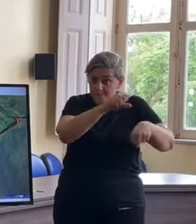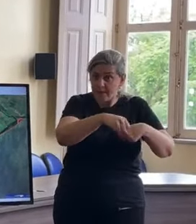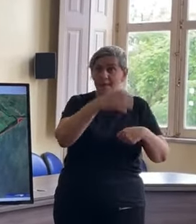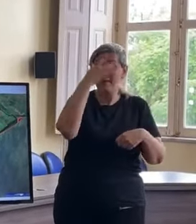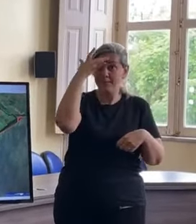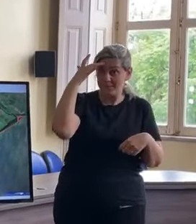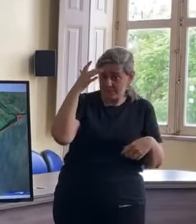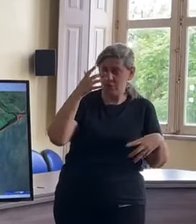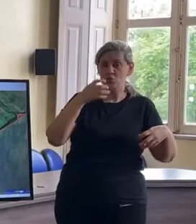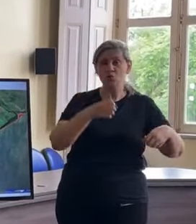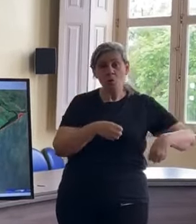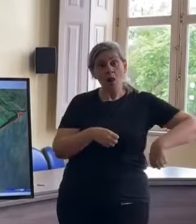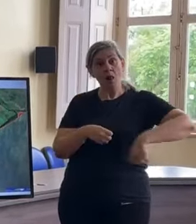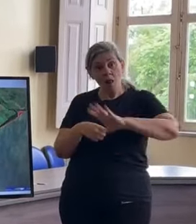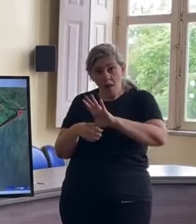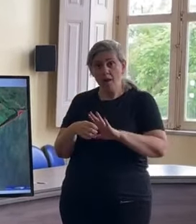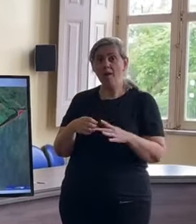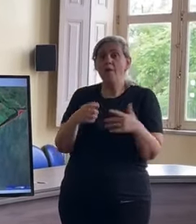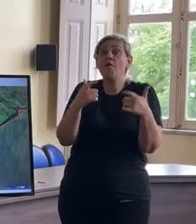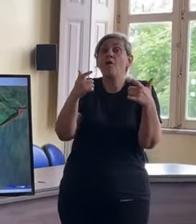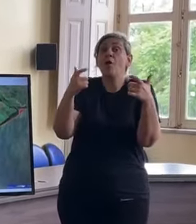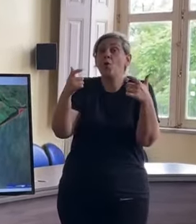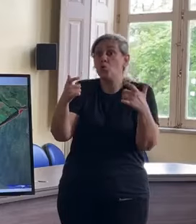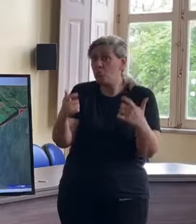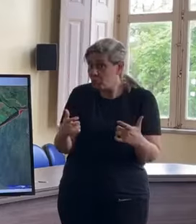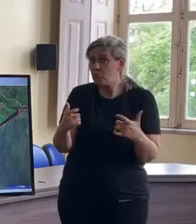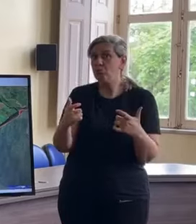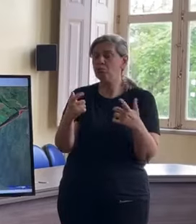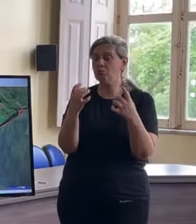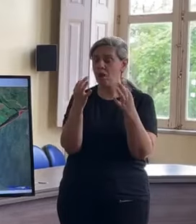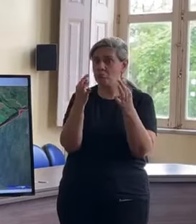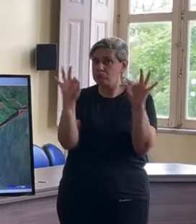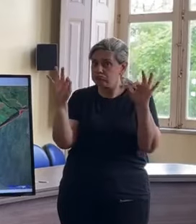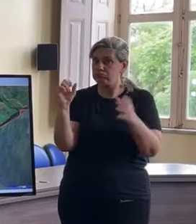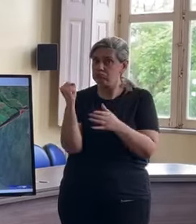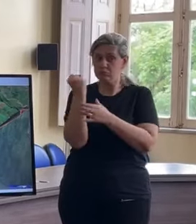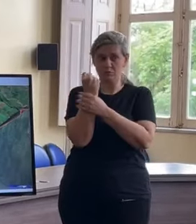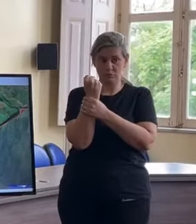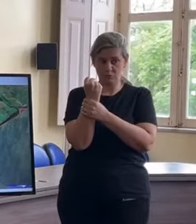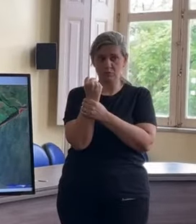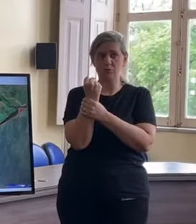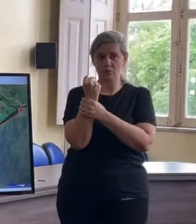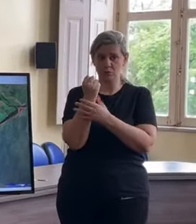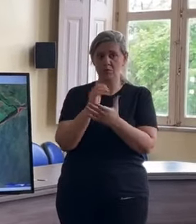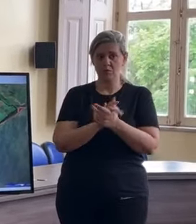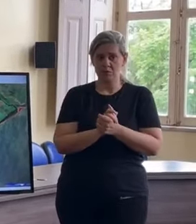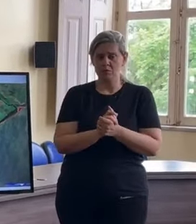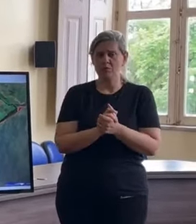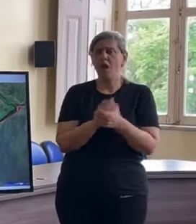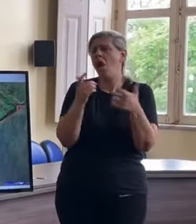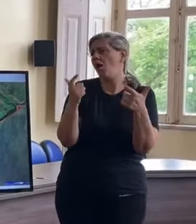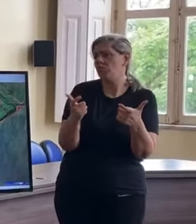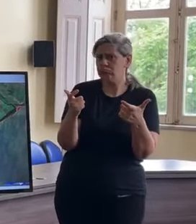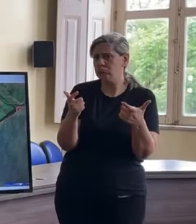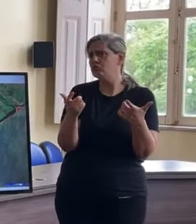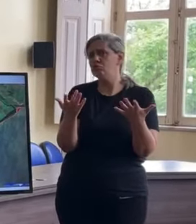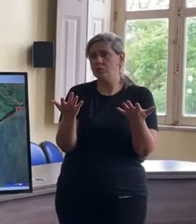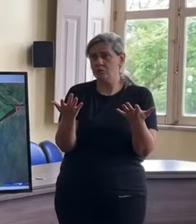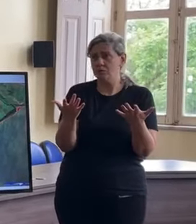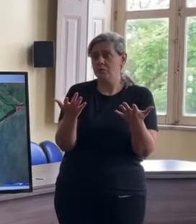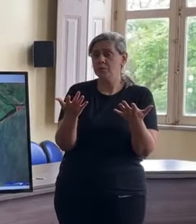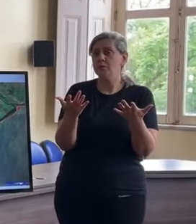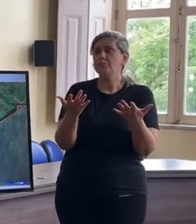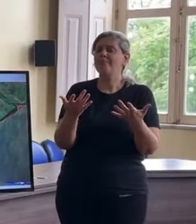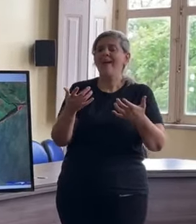para lugares mais seguros, seja em casa, seja, sobretudo,